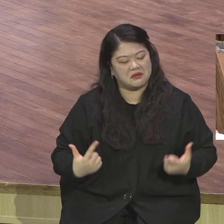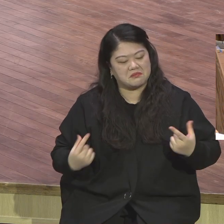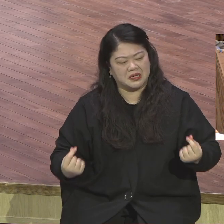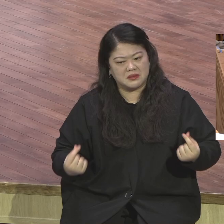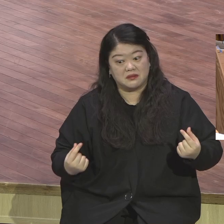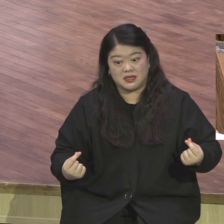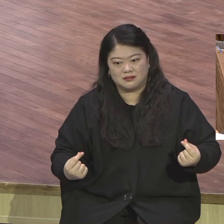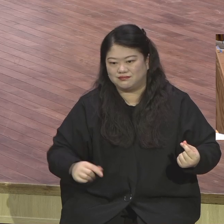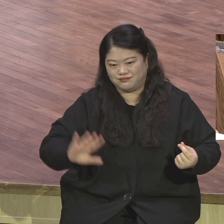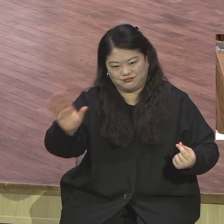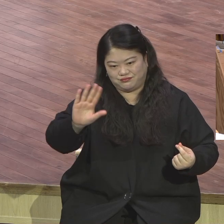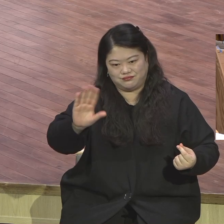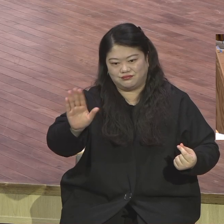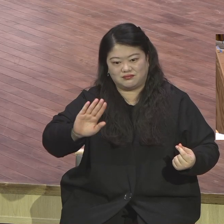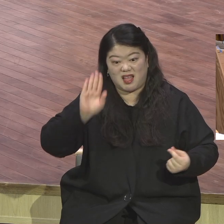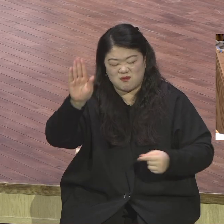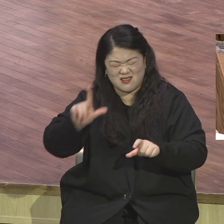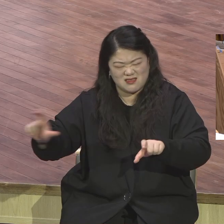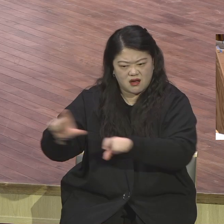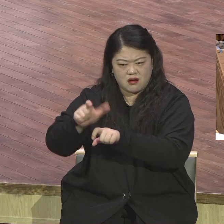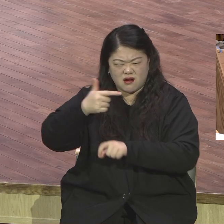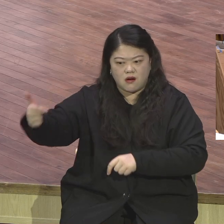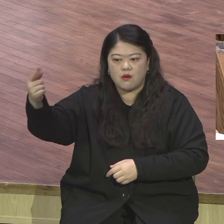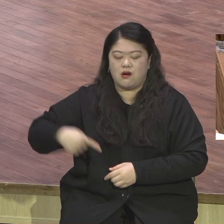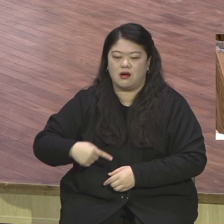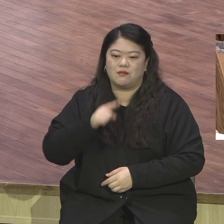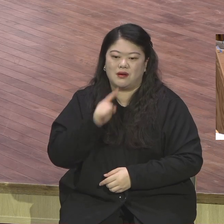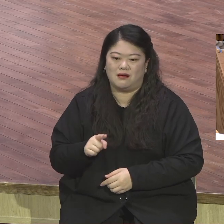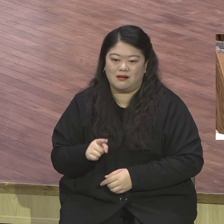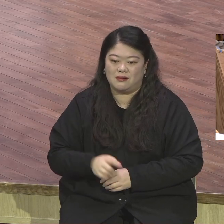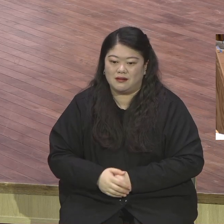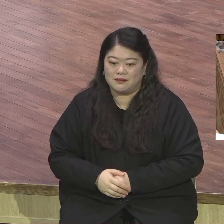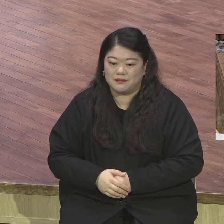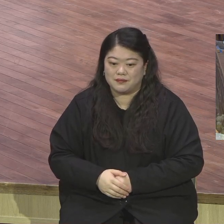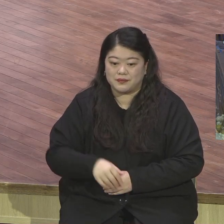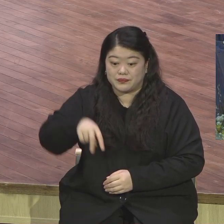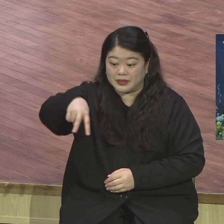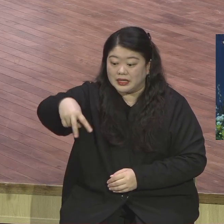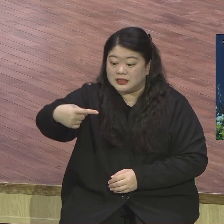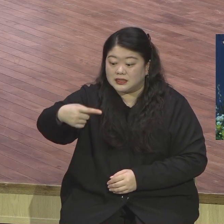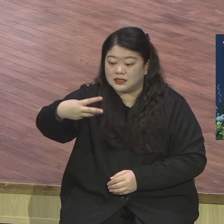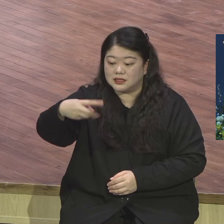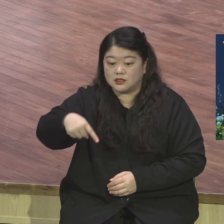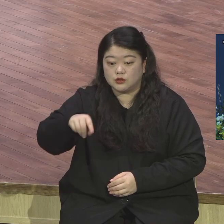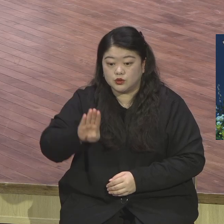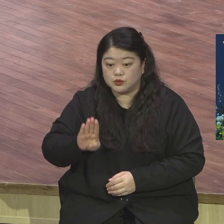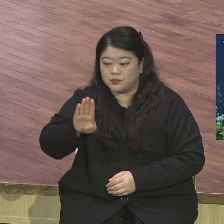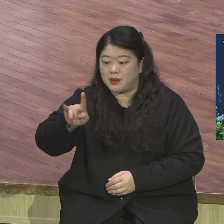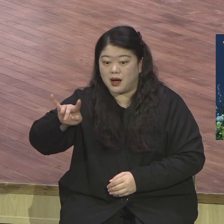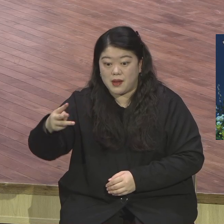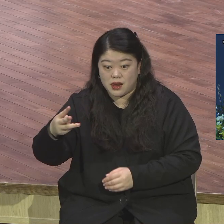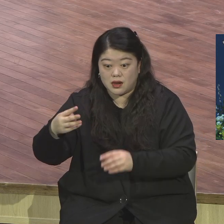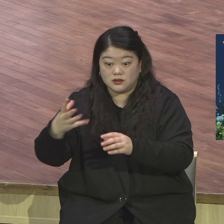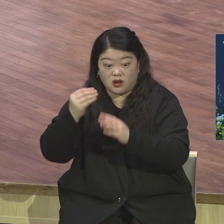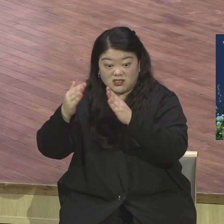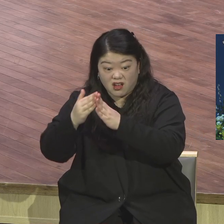솔로몬 성전하고 이 서루파벨 성전은 비교가 안됩니다. 화려함에 있어서는